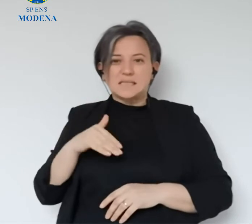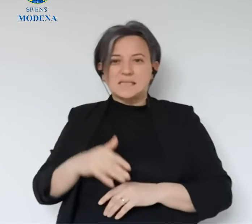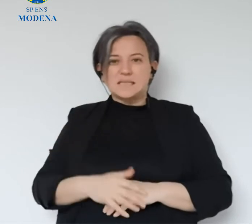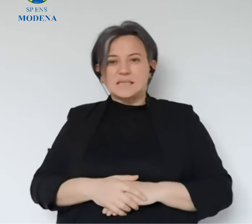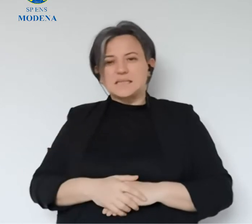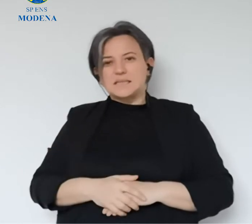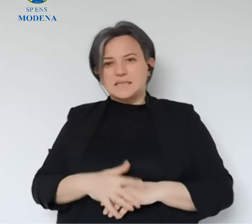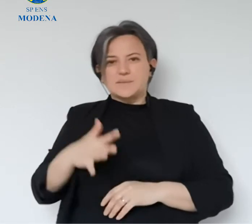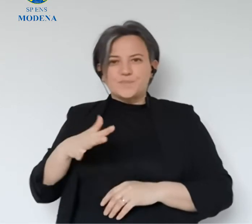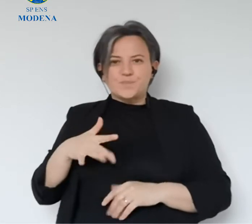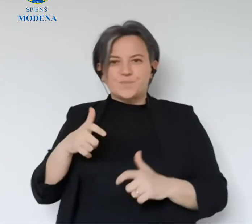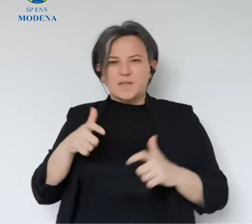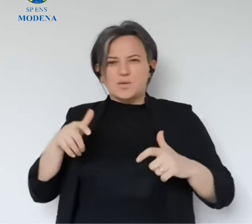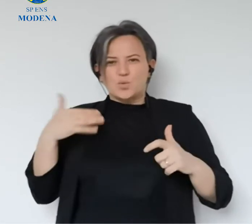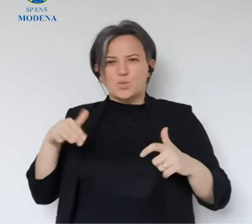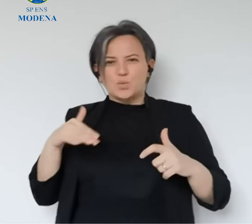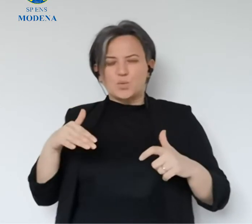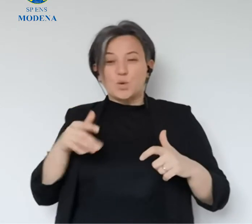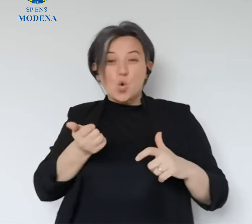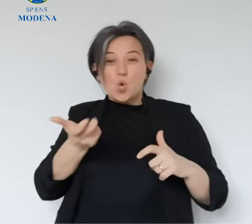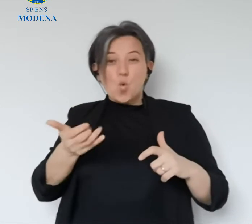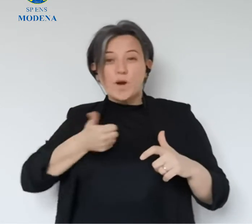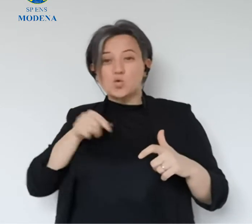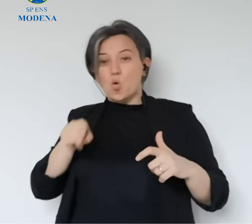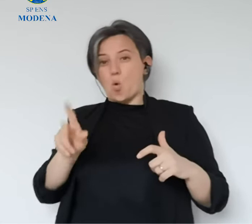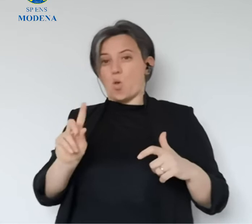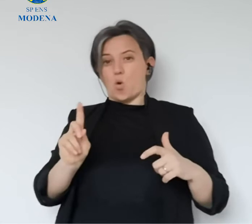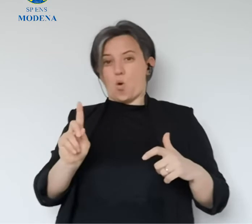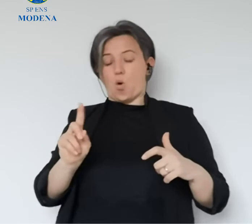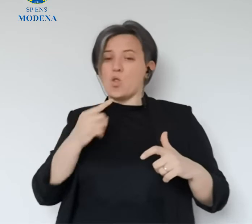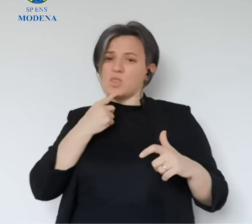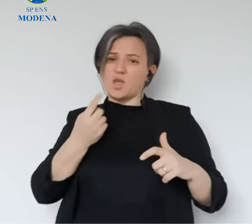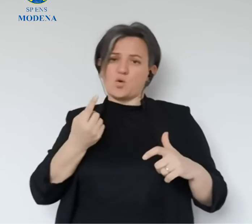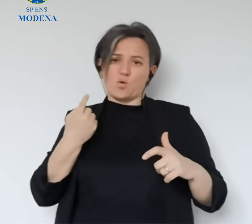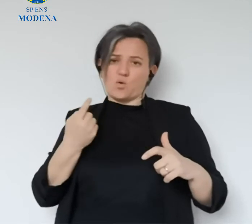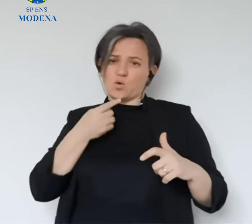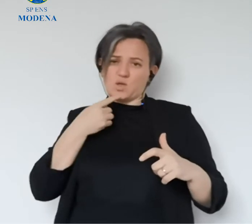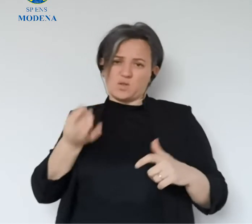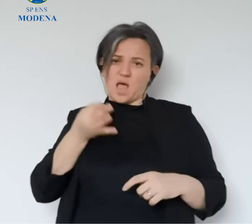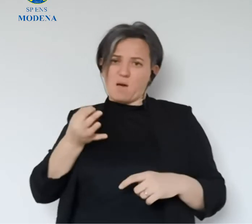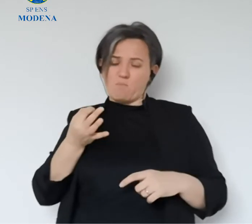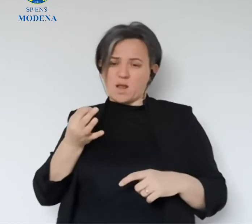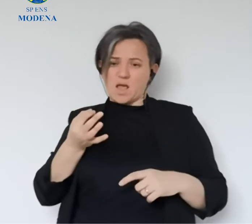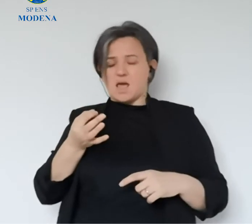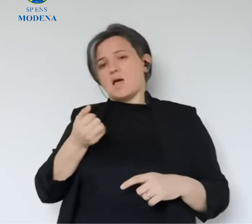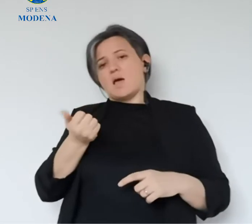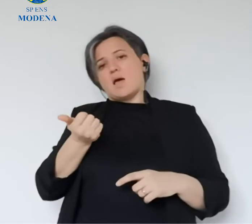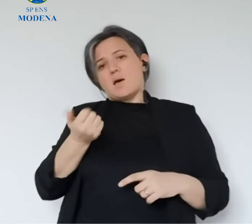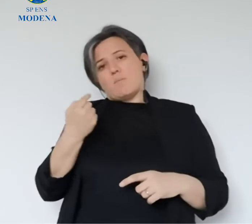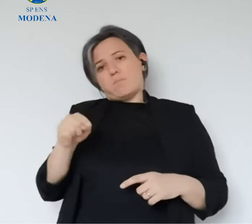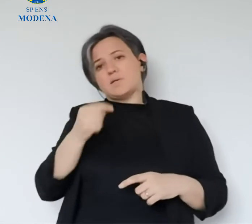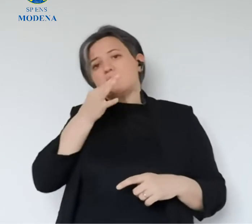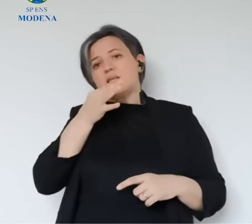50 comincia ad essere un numero estremamente grande, non è solo